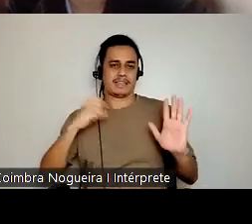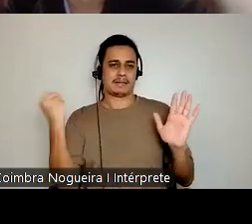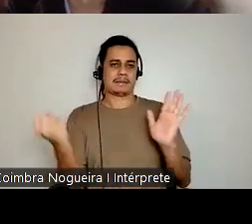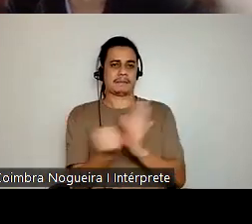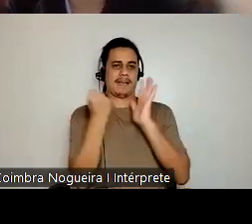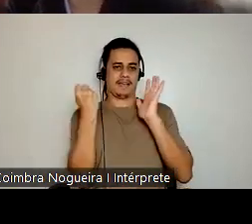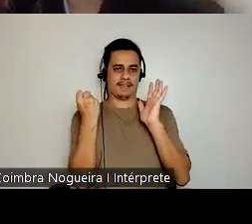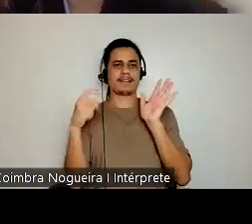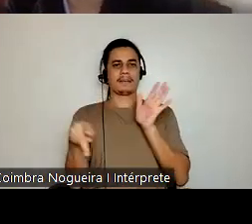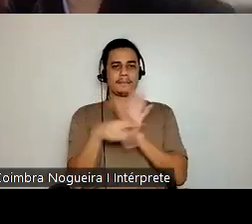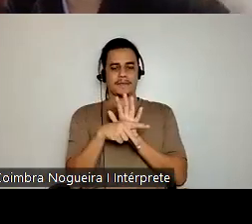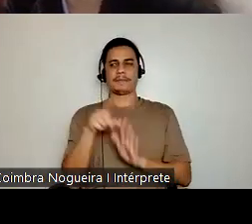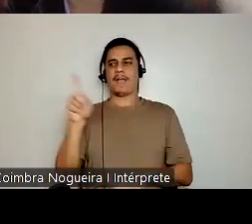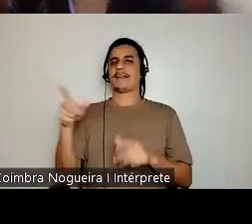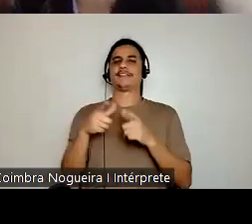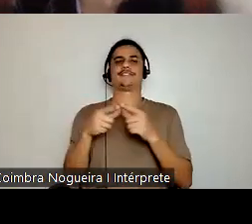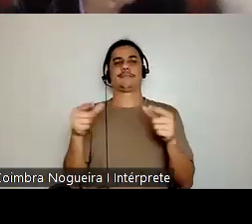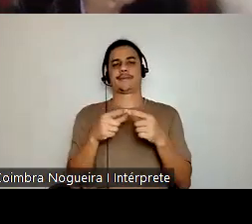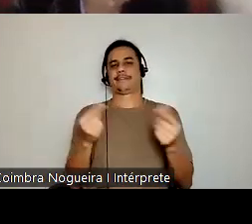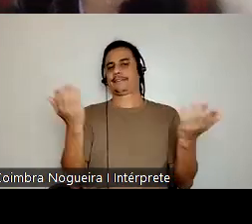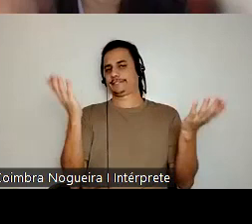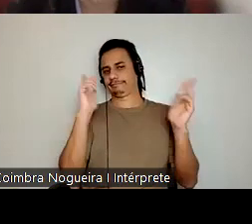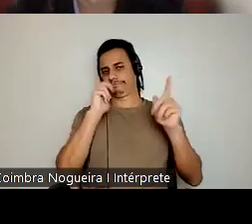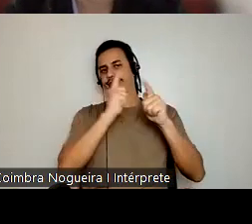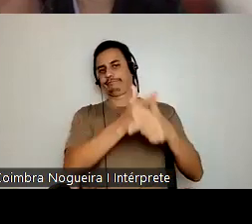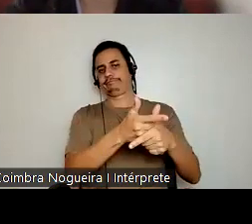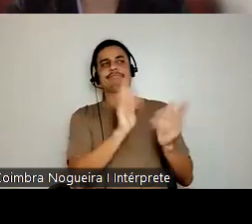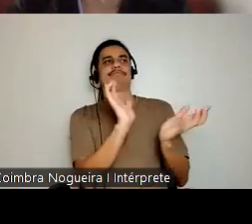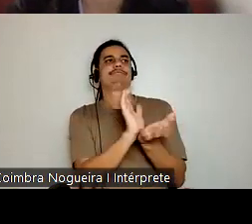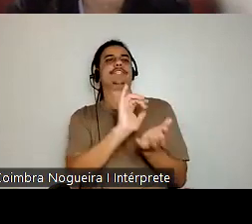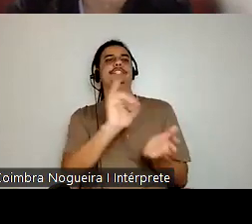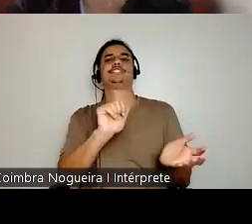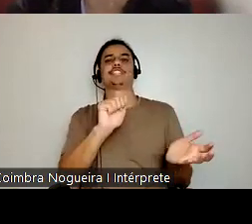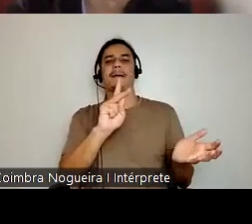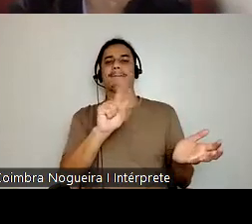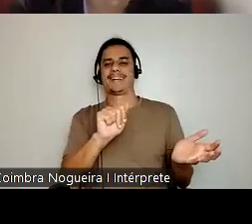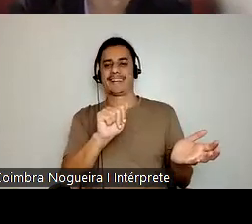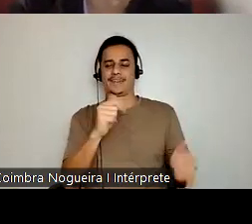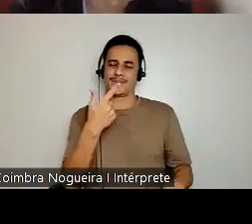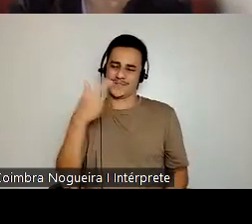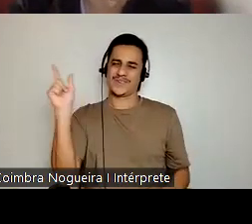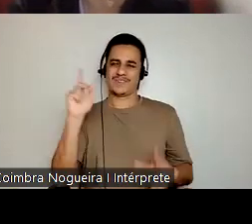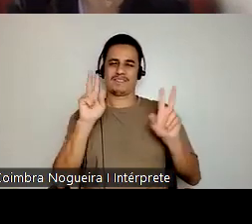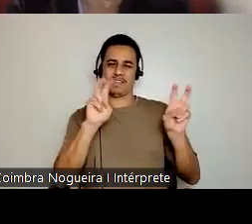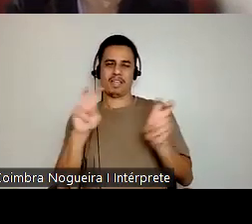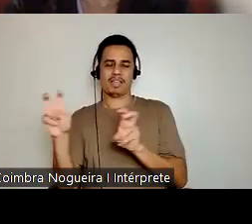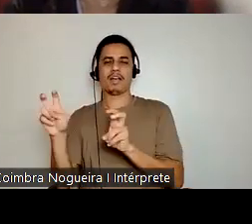marcador, japonês, japonesa, japa, outras exposições que existem também.